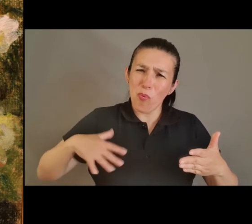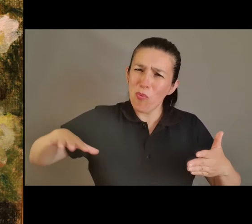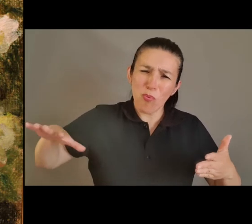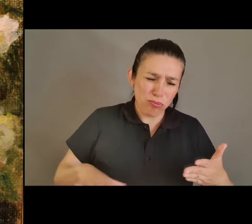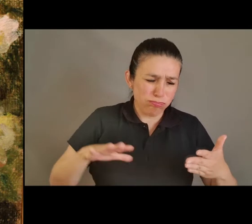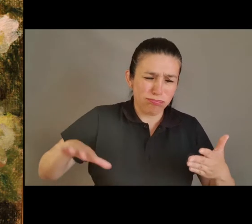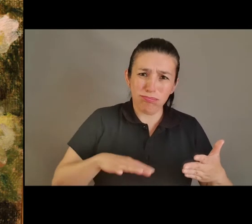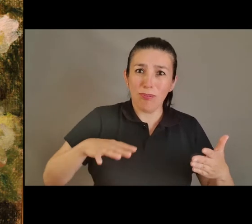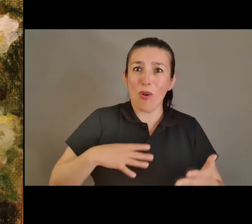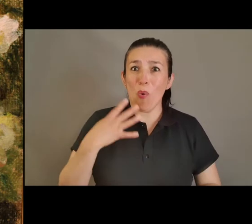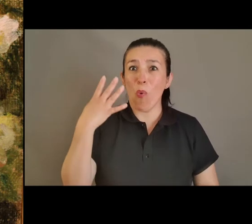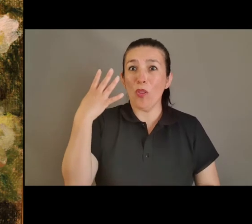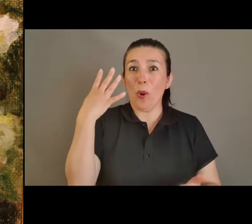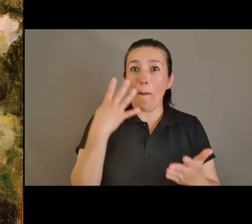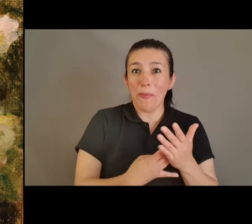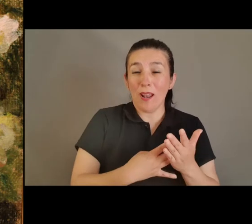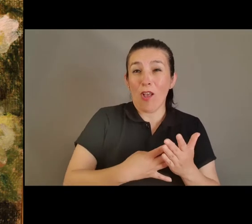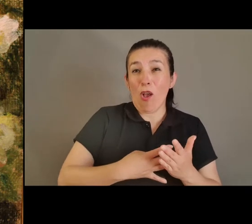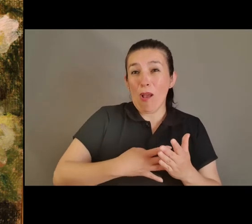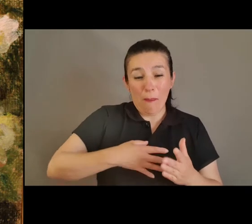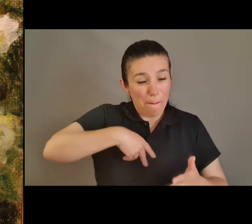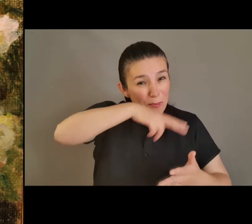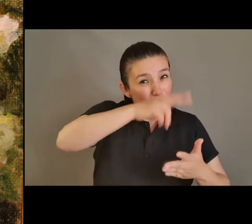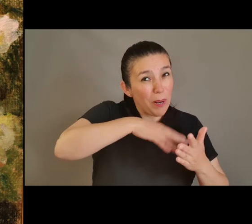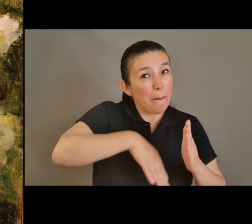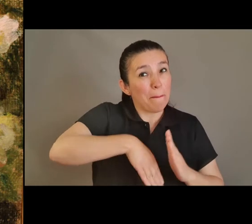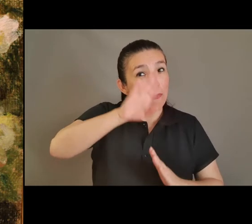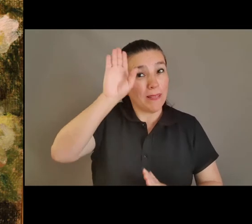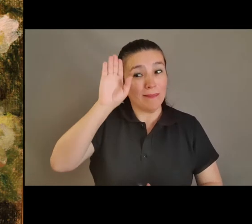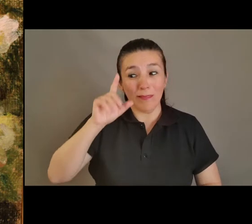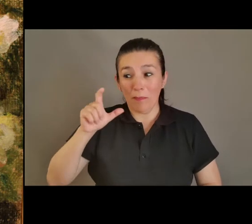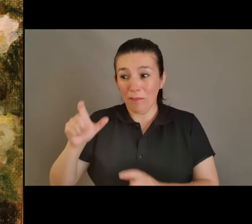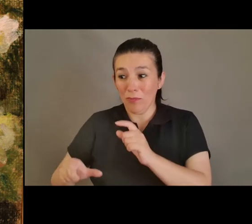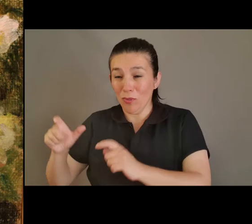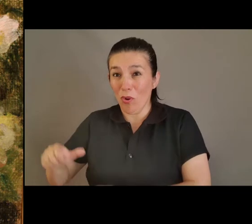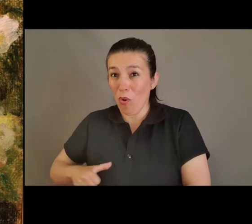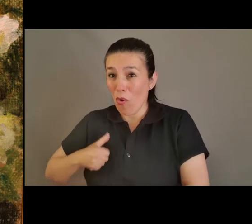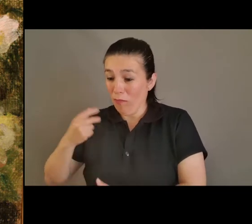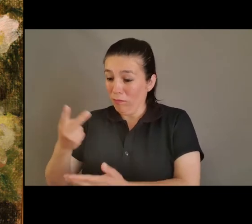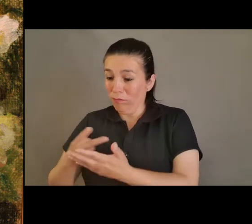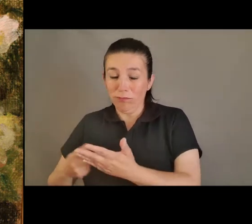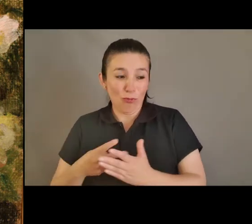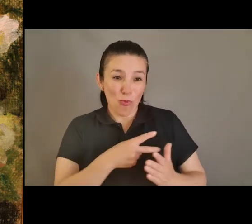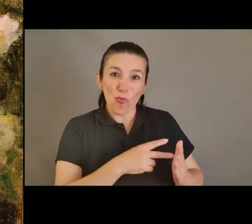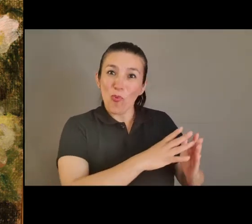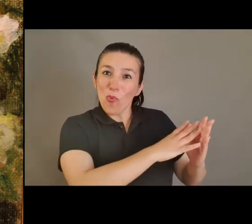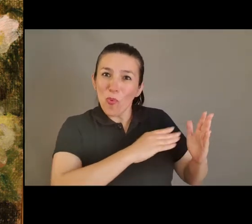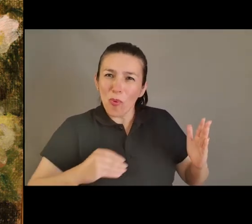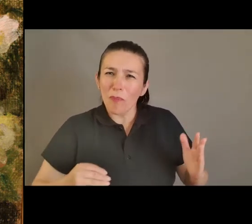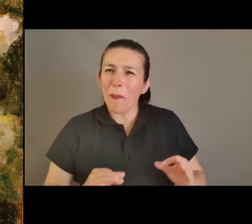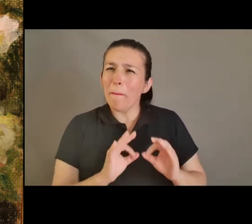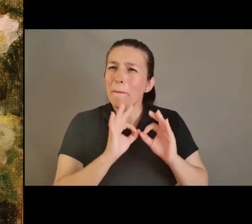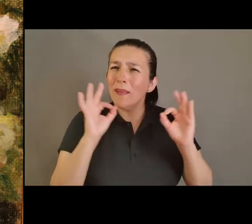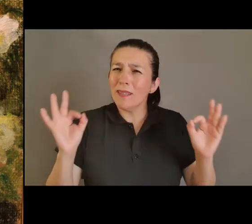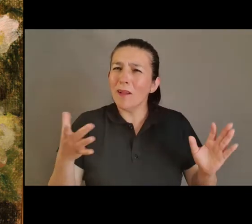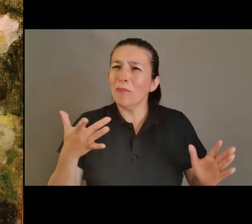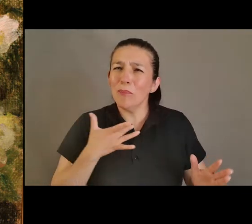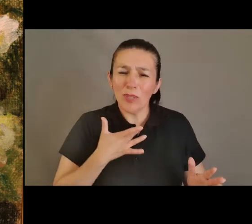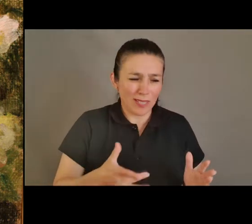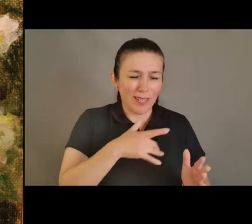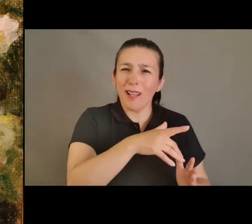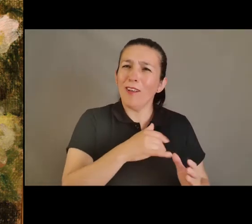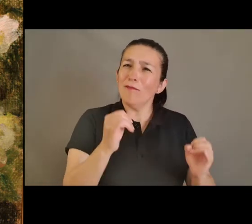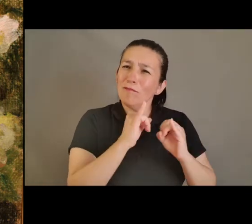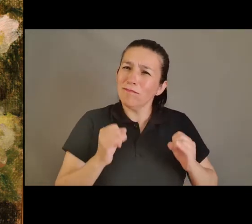realizó más de 4.000 obras, convirtiéndose en un símbolo para las nuevas generaciones creativas, especialmente por su